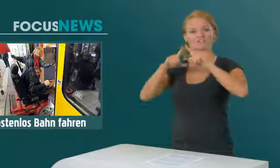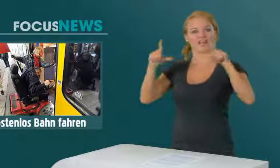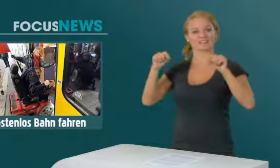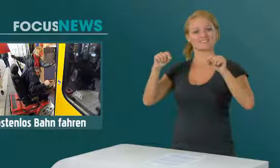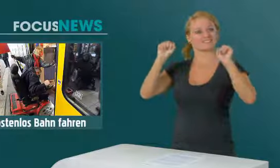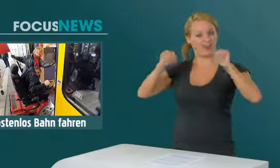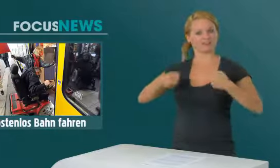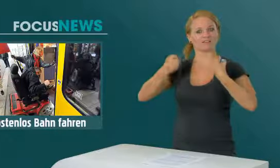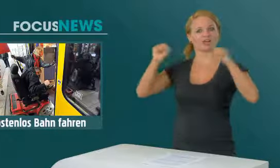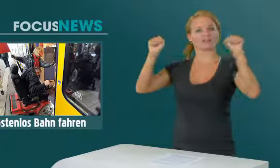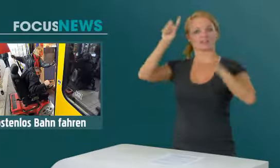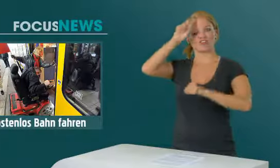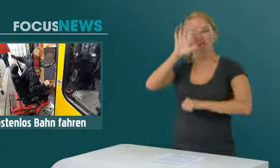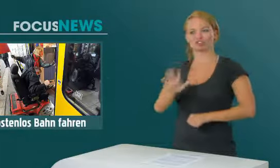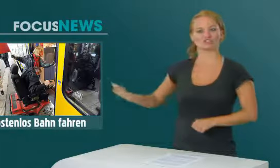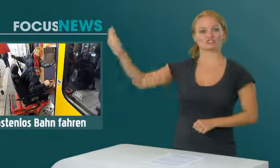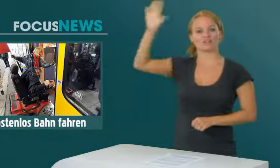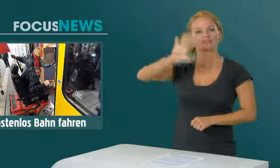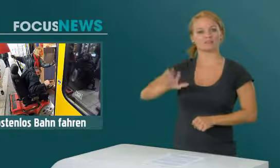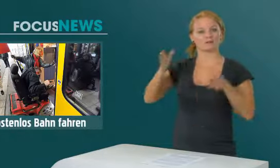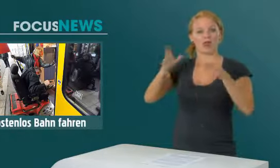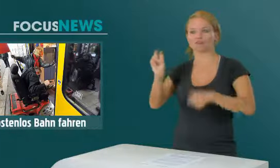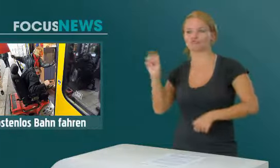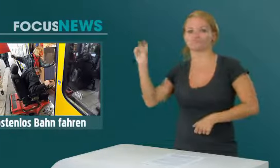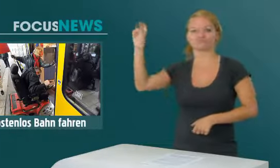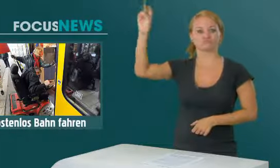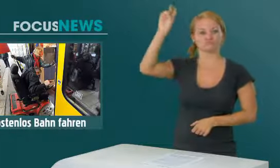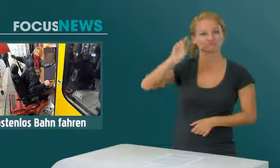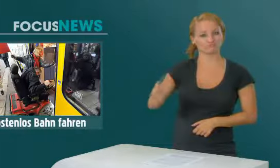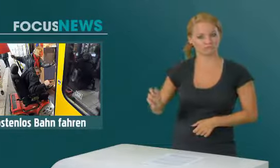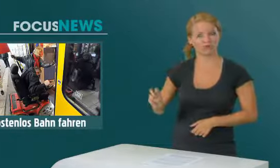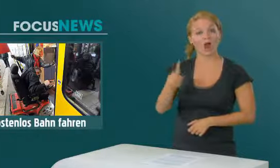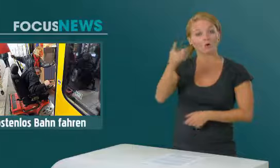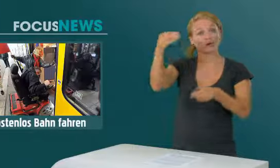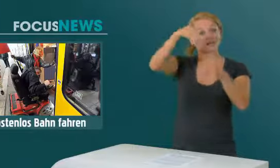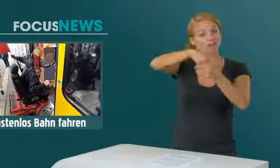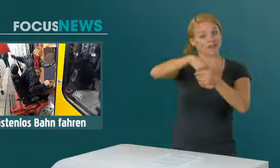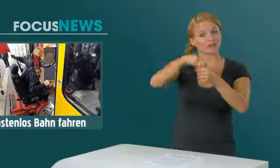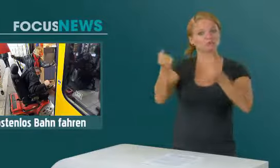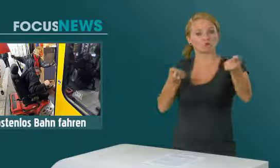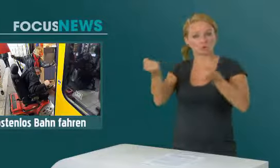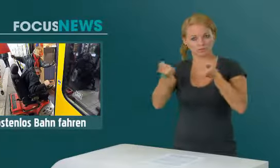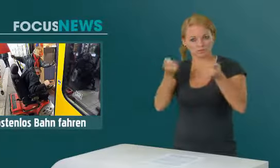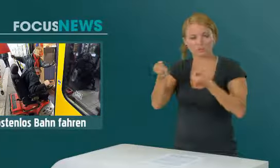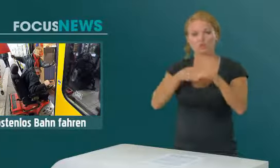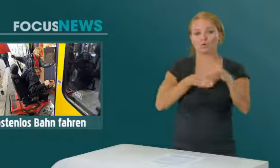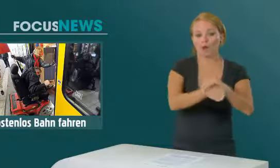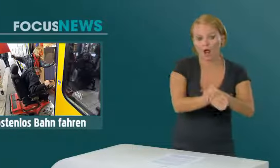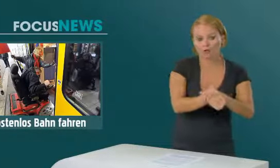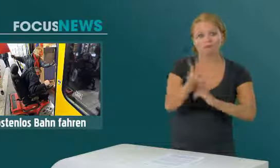Dieser Ausweis gilt nicht nur für Bahnreisen, sondern ist auch für Bus-, U-Bahn- und